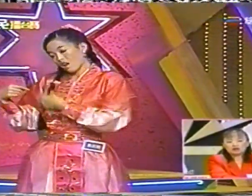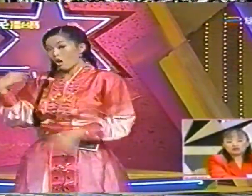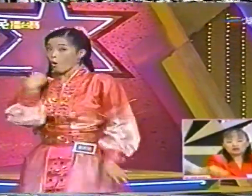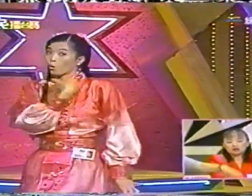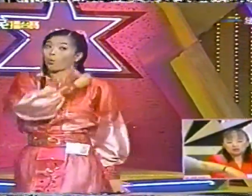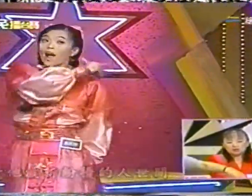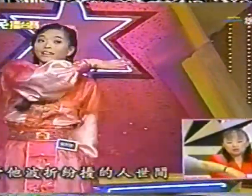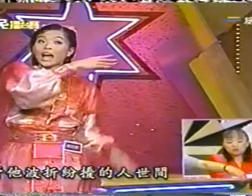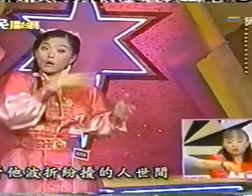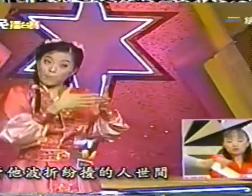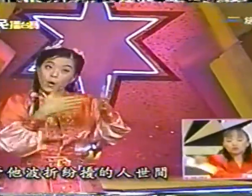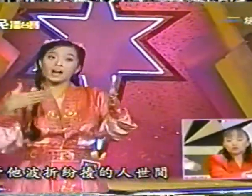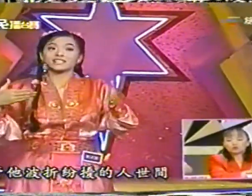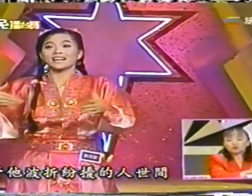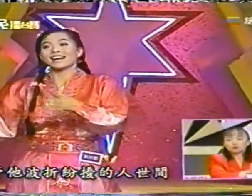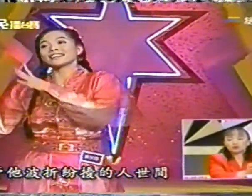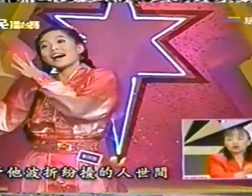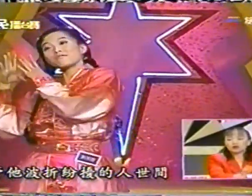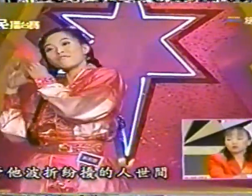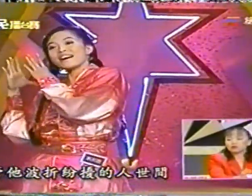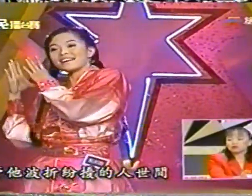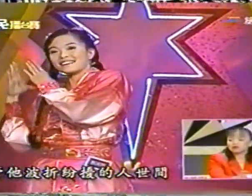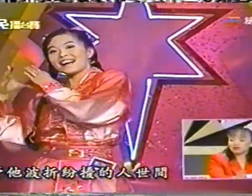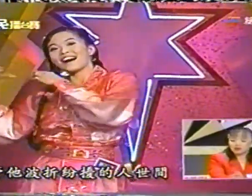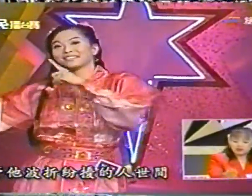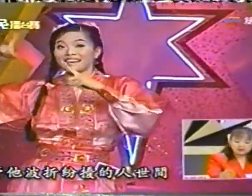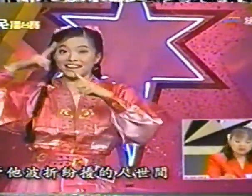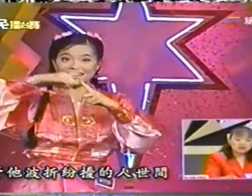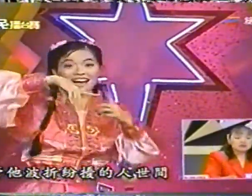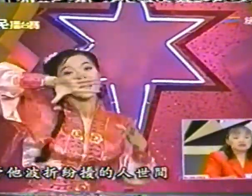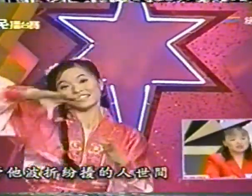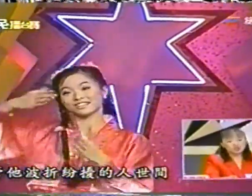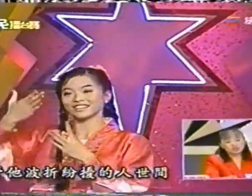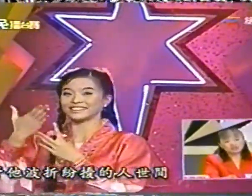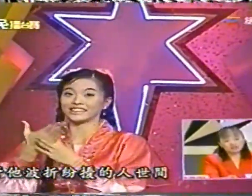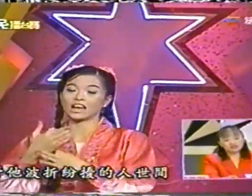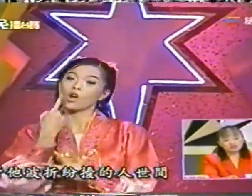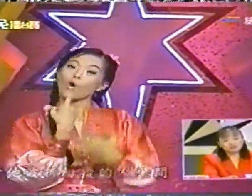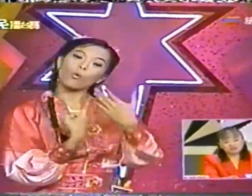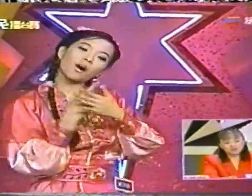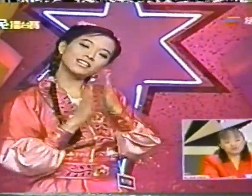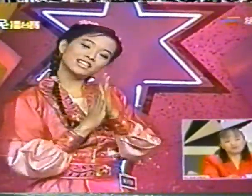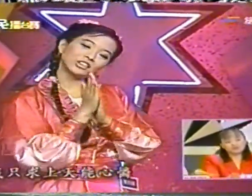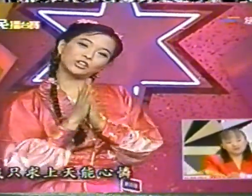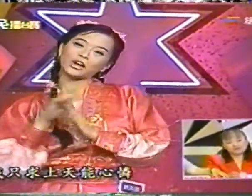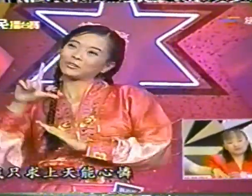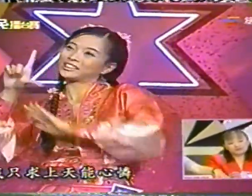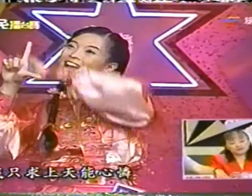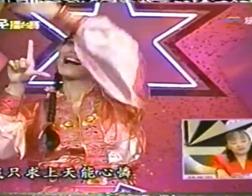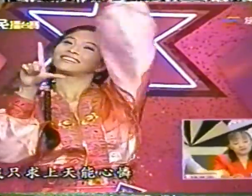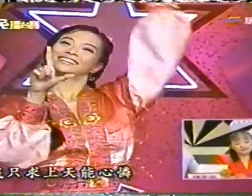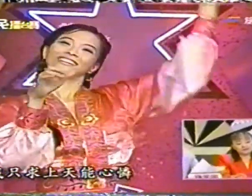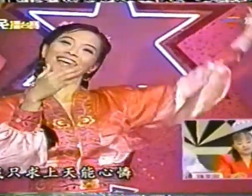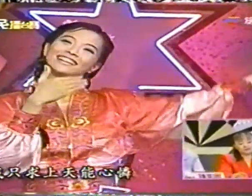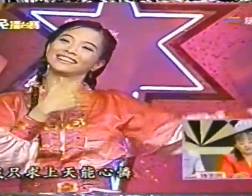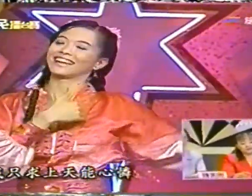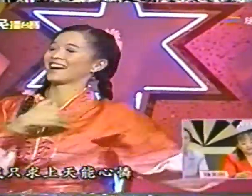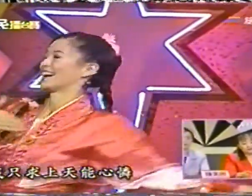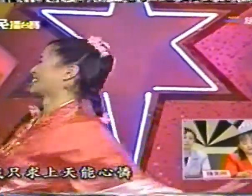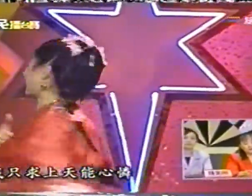管他不找那纷扰的人世间我只求上天的